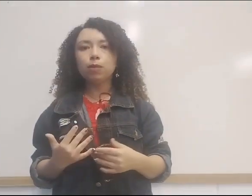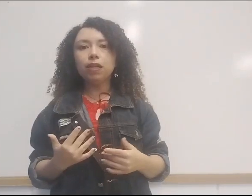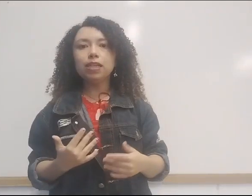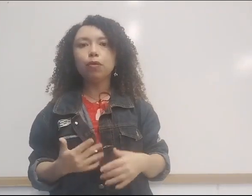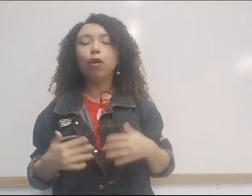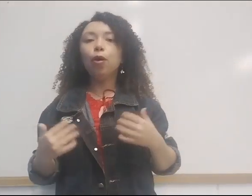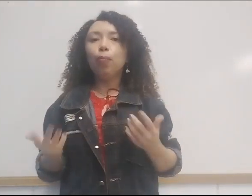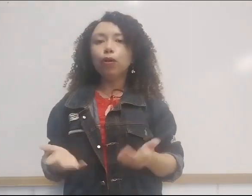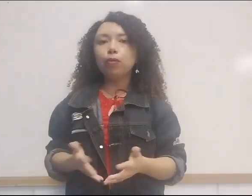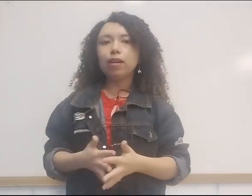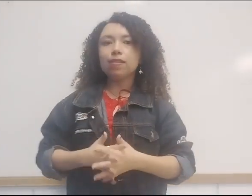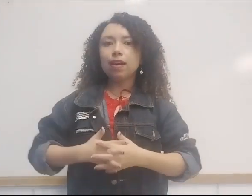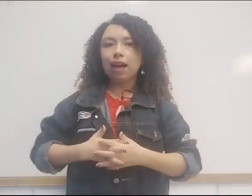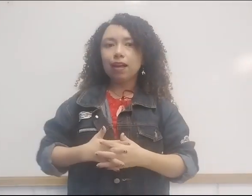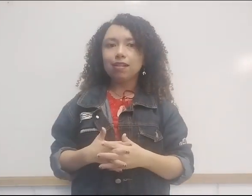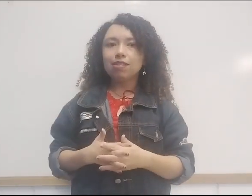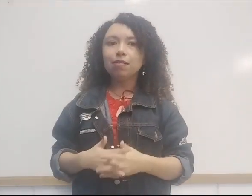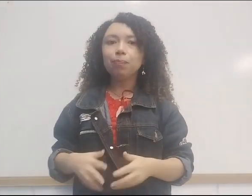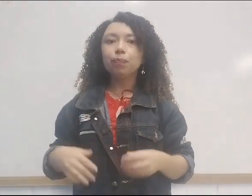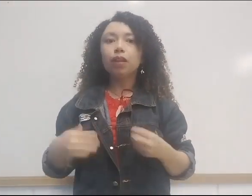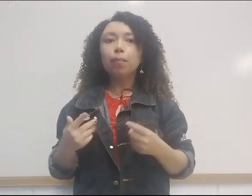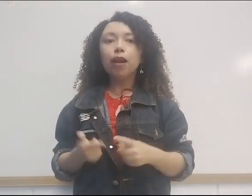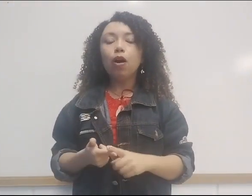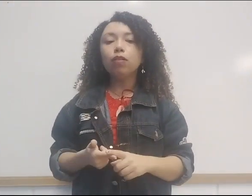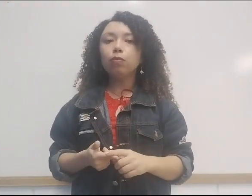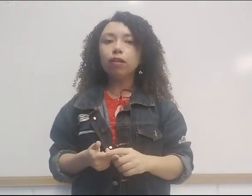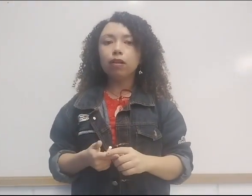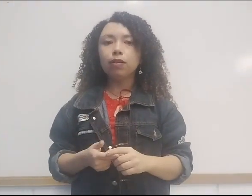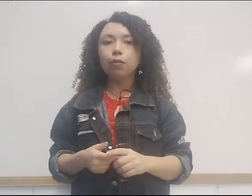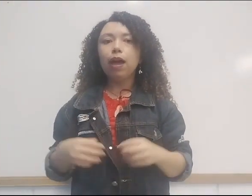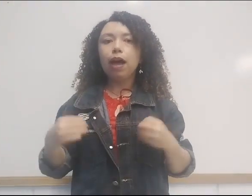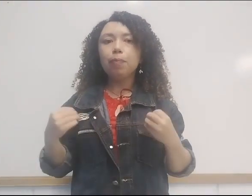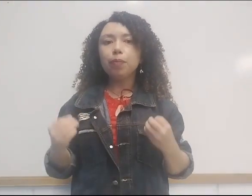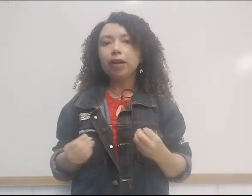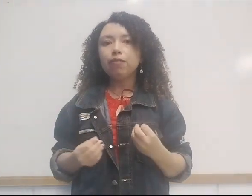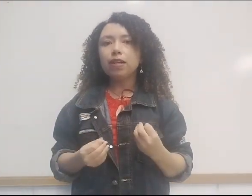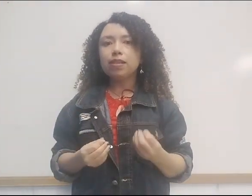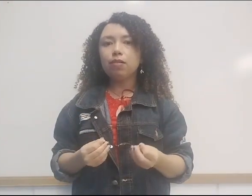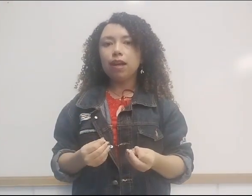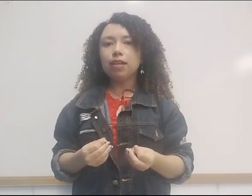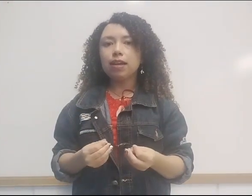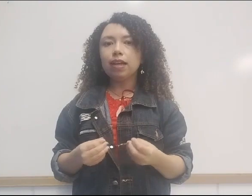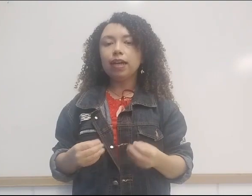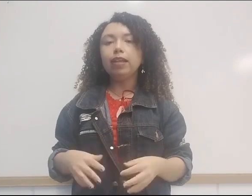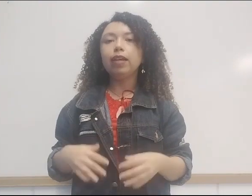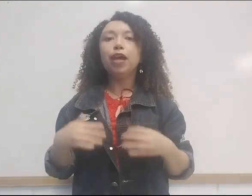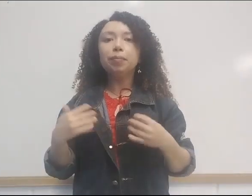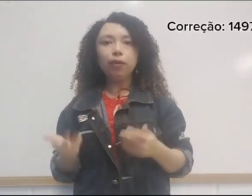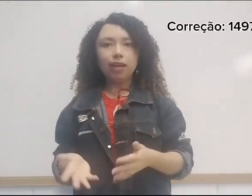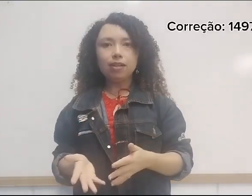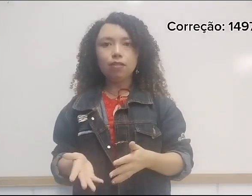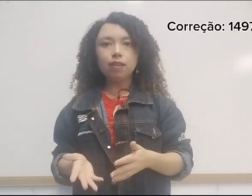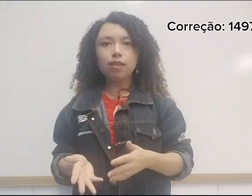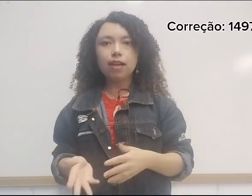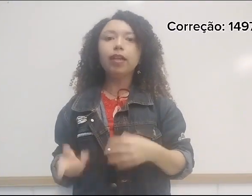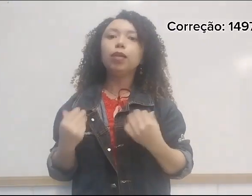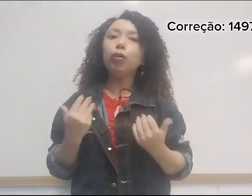expedição portuguesa à Índia pela rota do Atlântico. A primeira havia sido realizada entre 1597 e